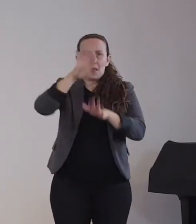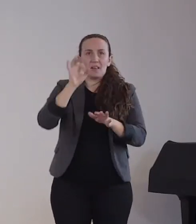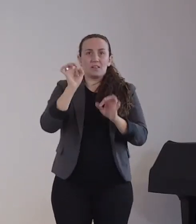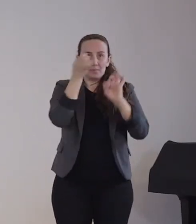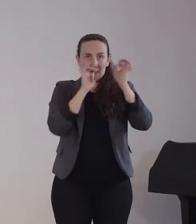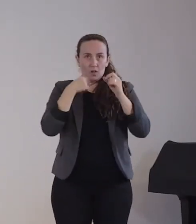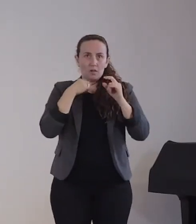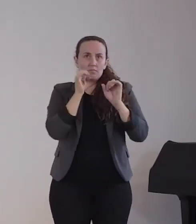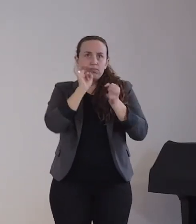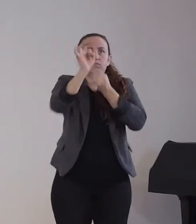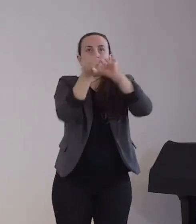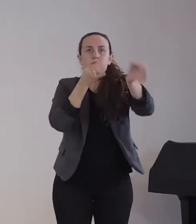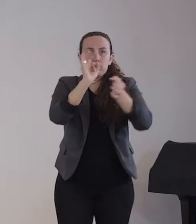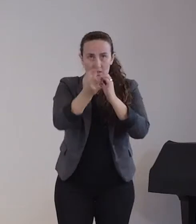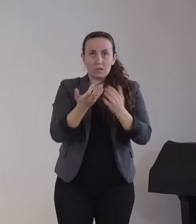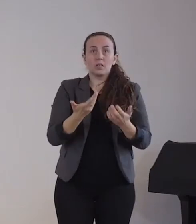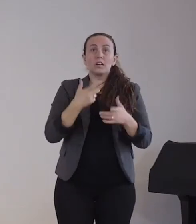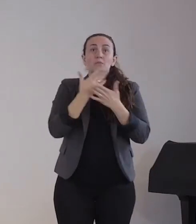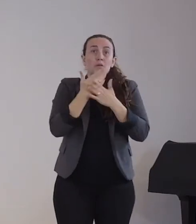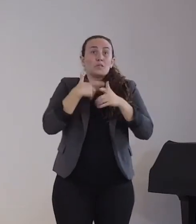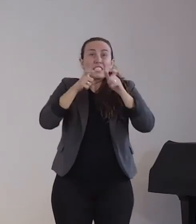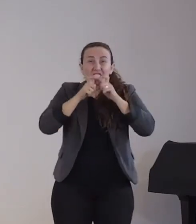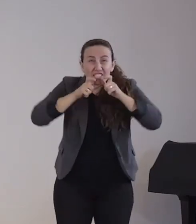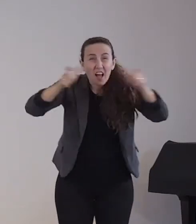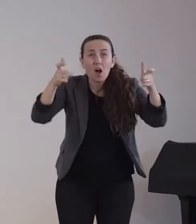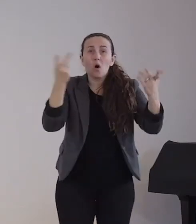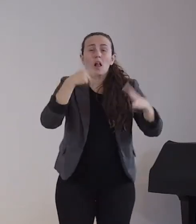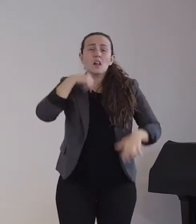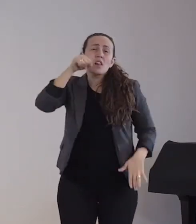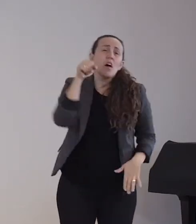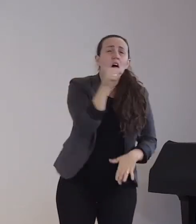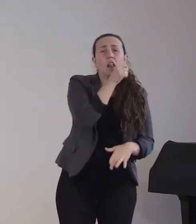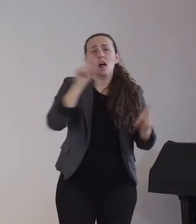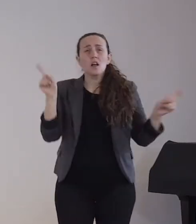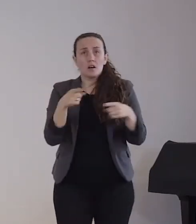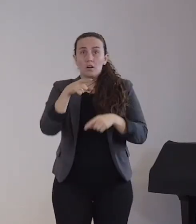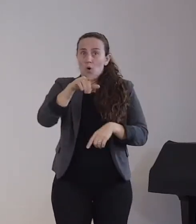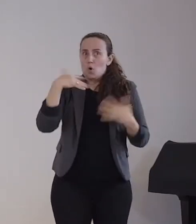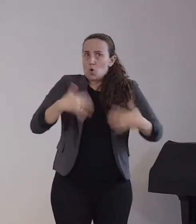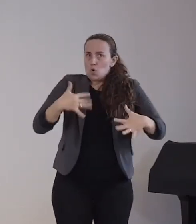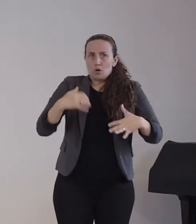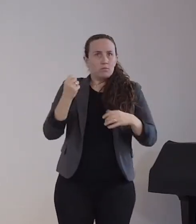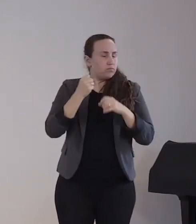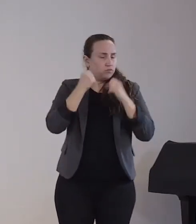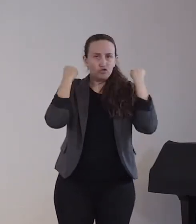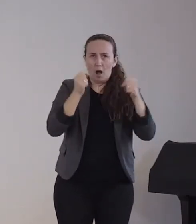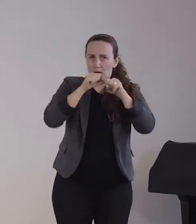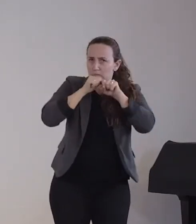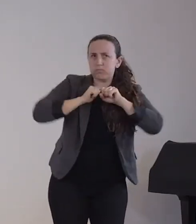Schreien oder Singen, unter anderem auch in Kirchen, in Chören.